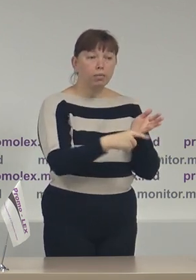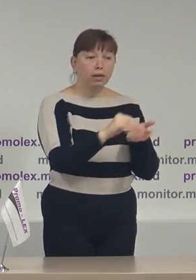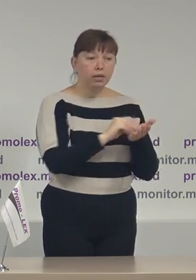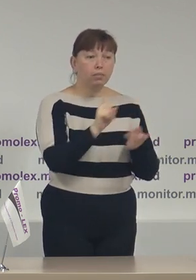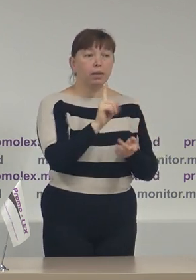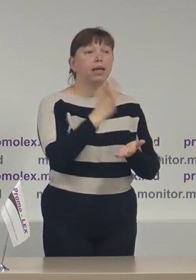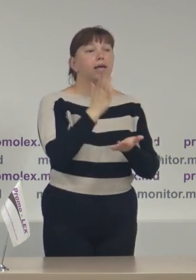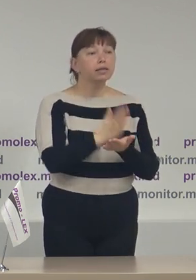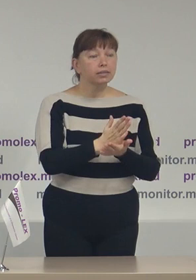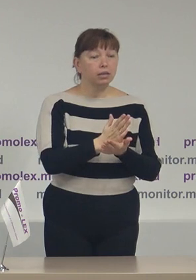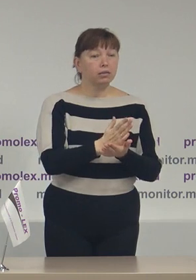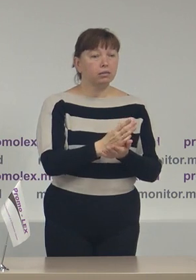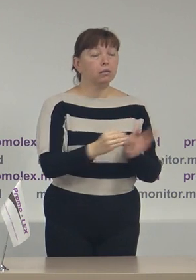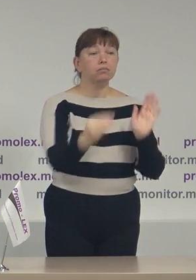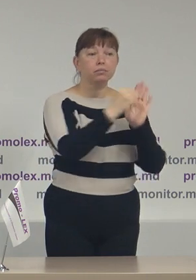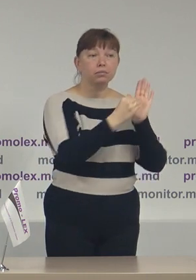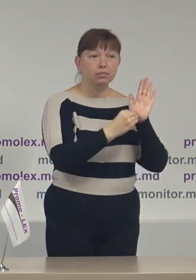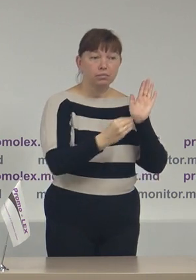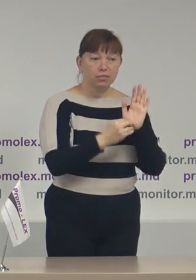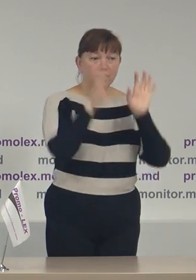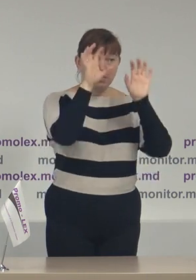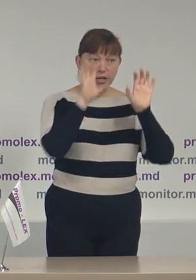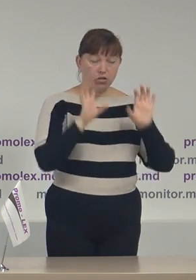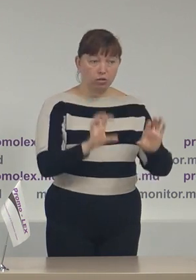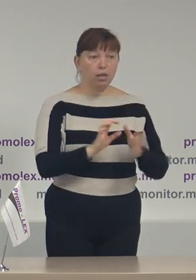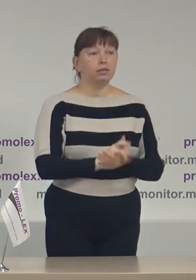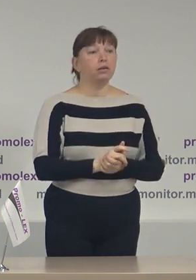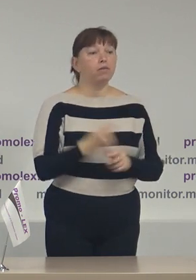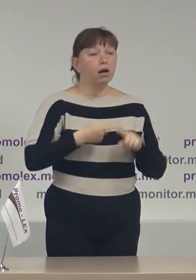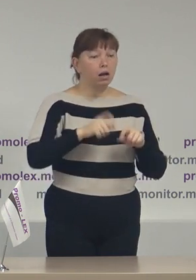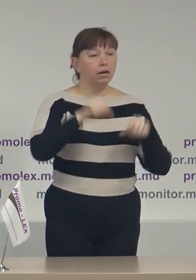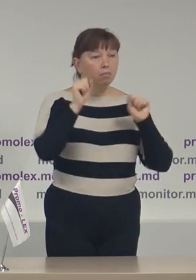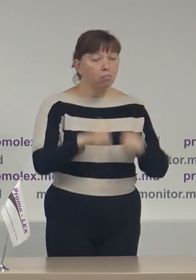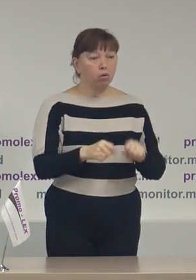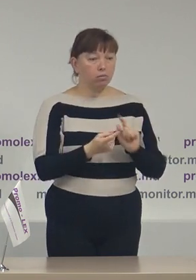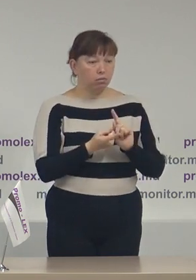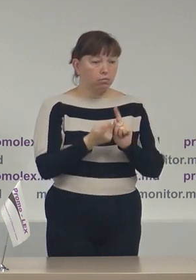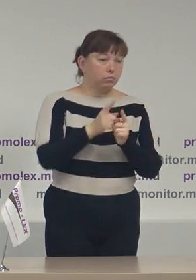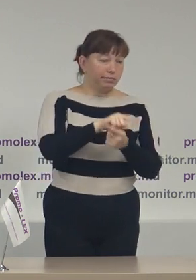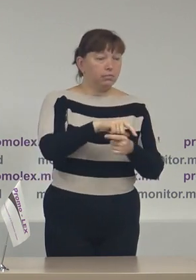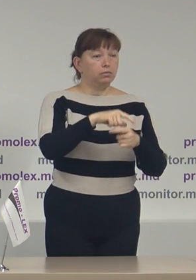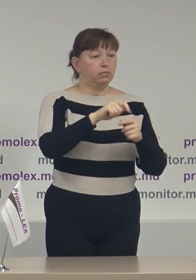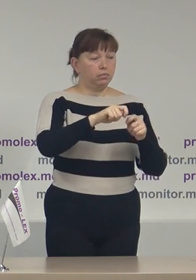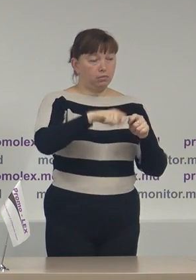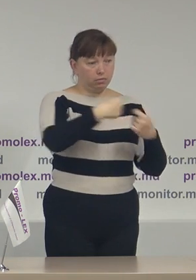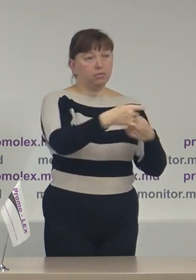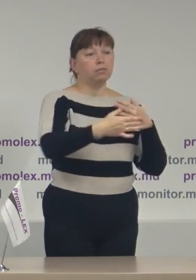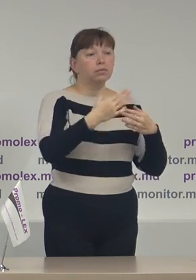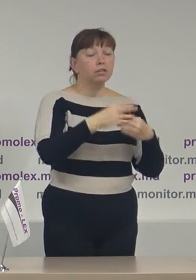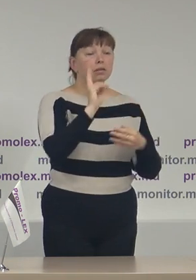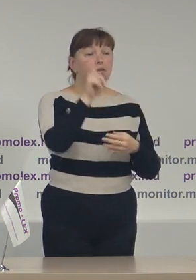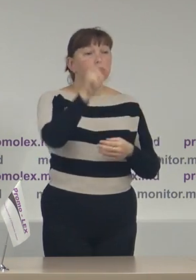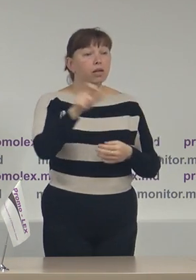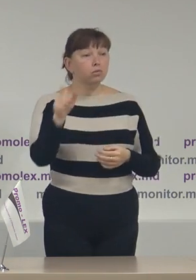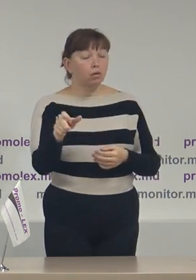există prevederi legislative care pot duce la aplicarea sancțiunilor în privință persoanelor